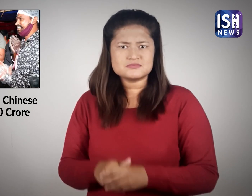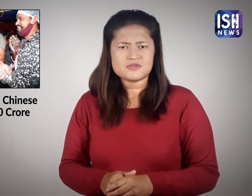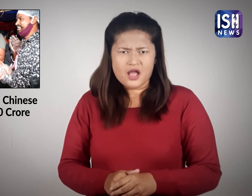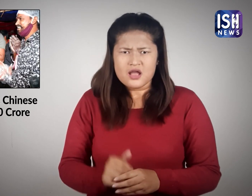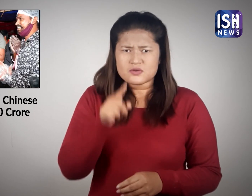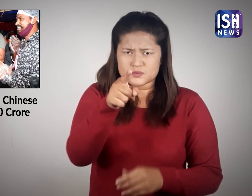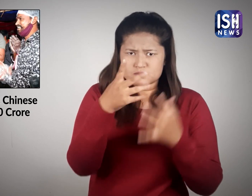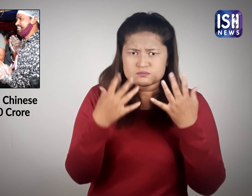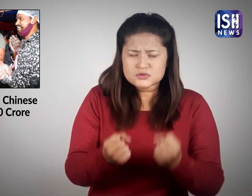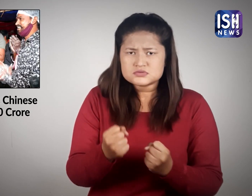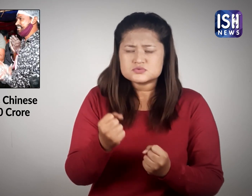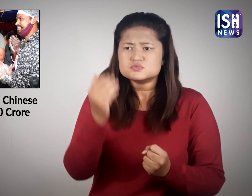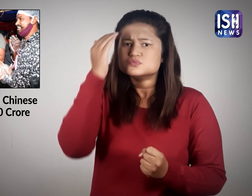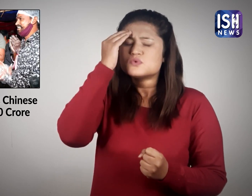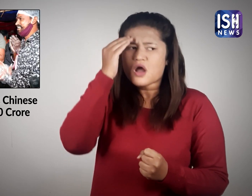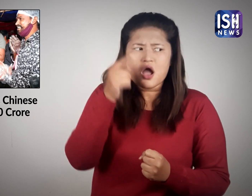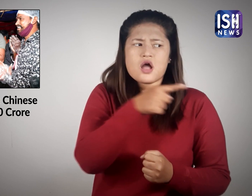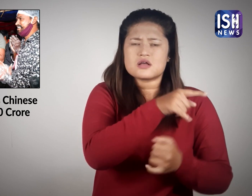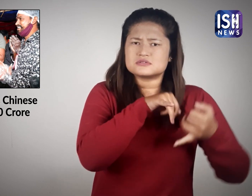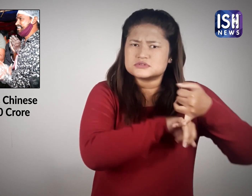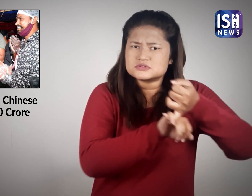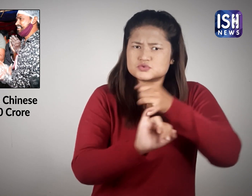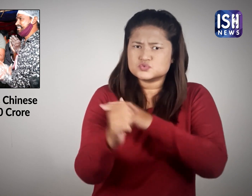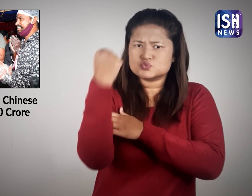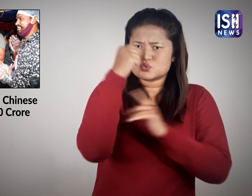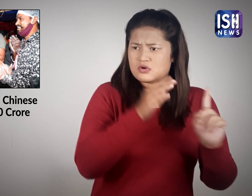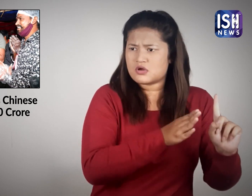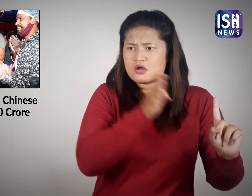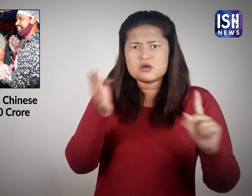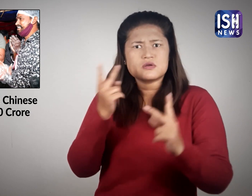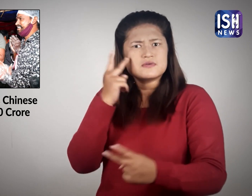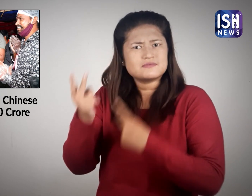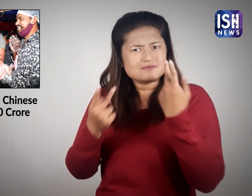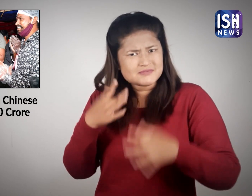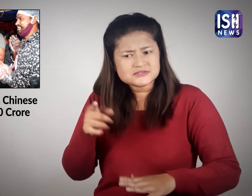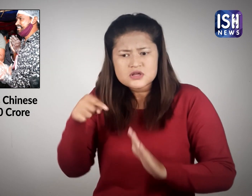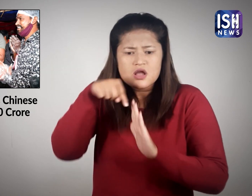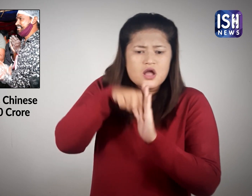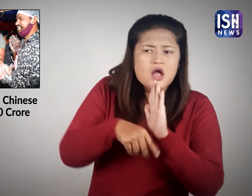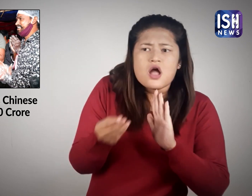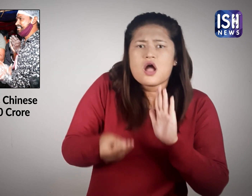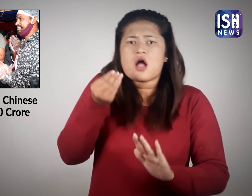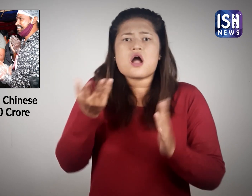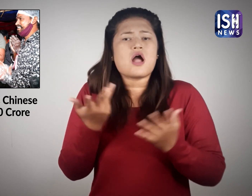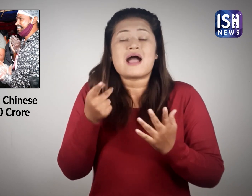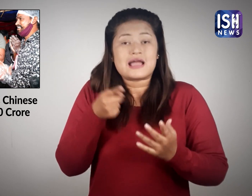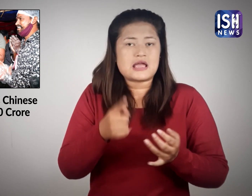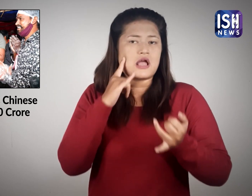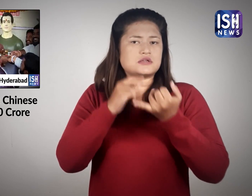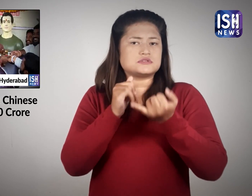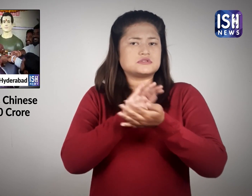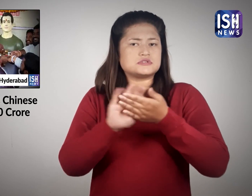क्या आप सूट के बारे में और जानना चाते हैं इस बारे में ISH News ने पहले एक विडियो जारी किया था